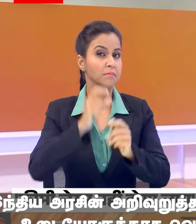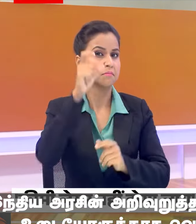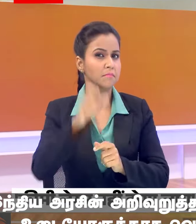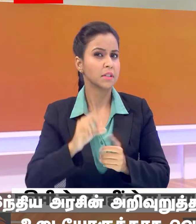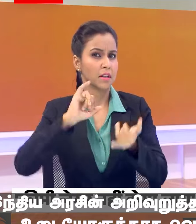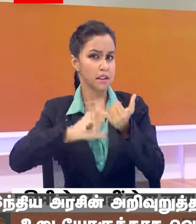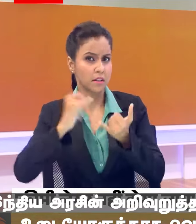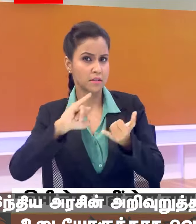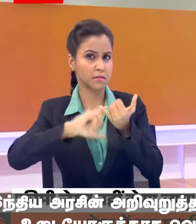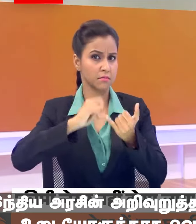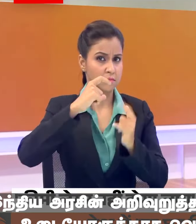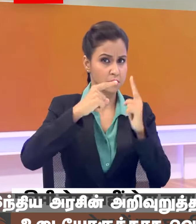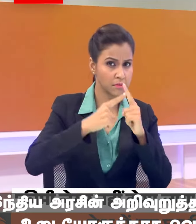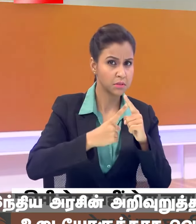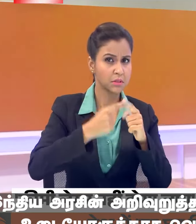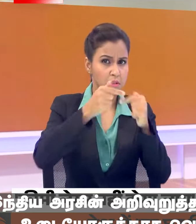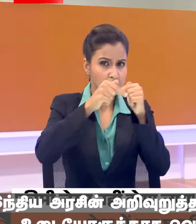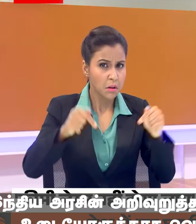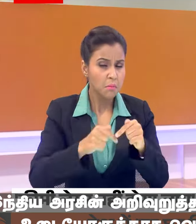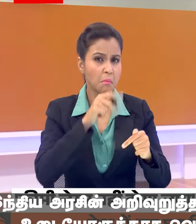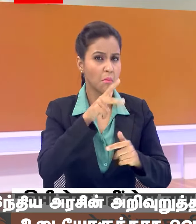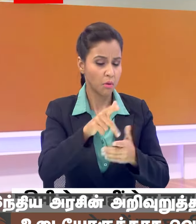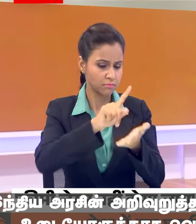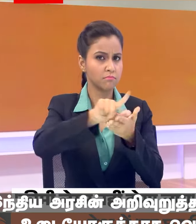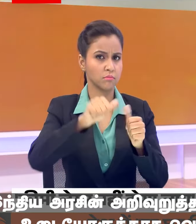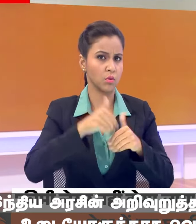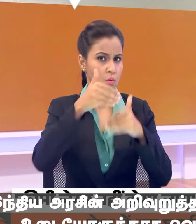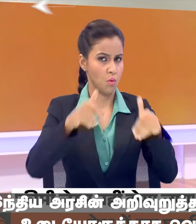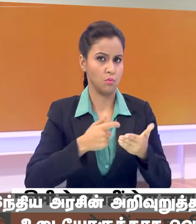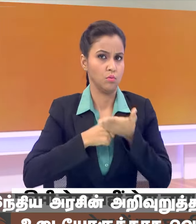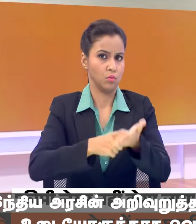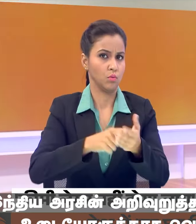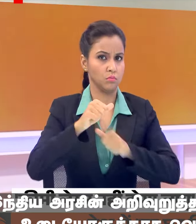SC-ST में क्रीमी लेर नहीं लागू होने का दिया अश्वासन